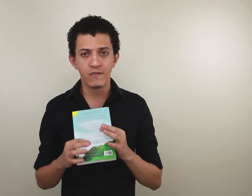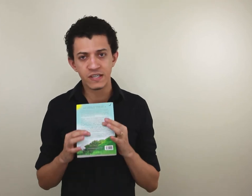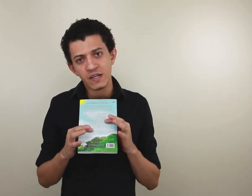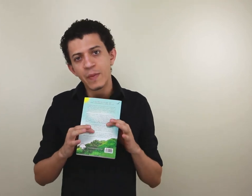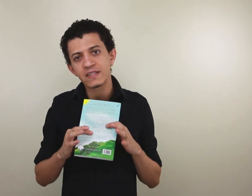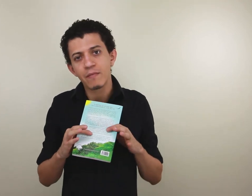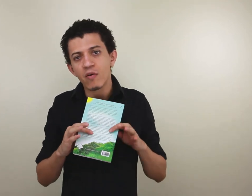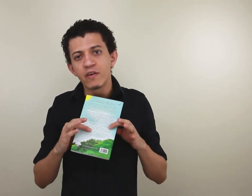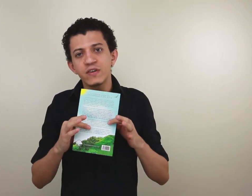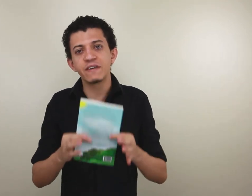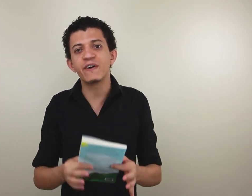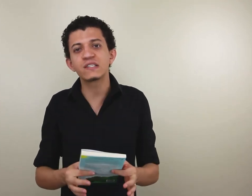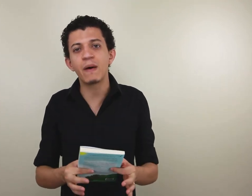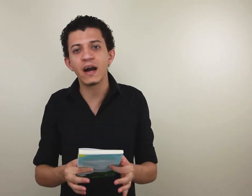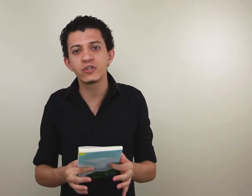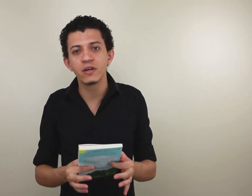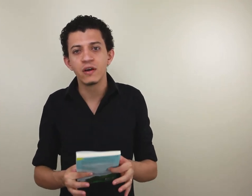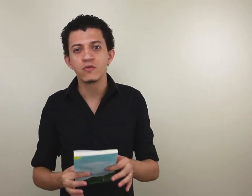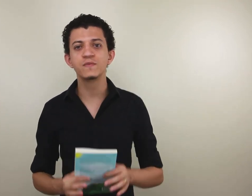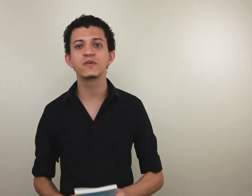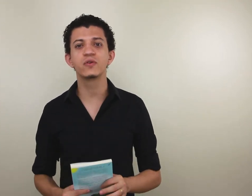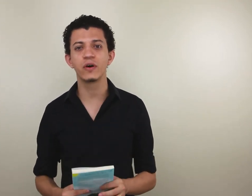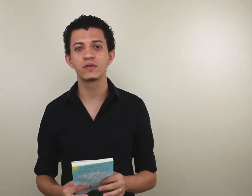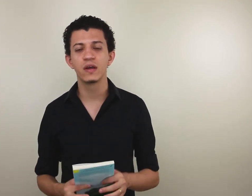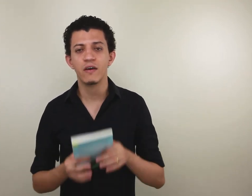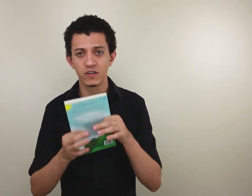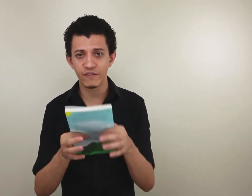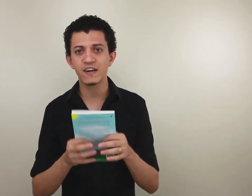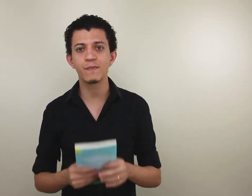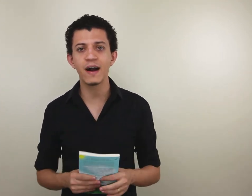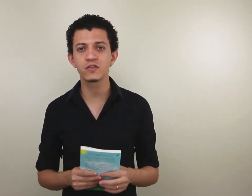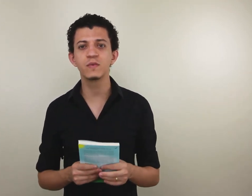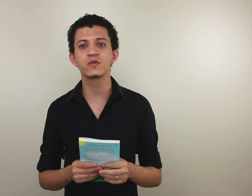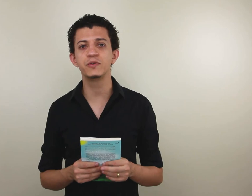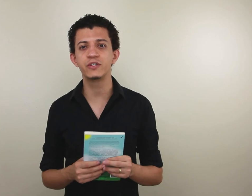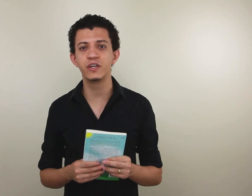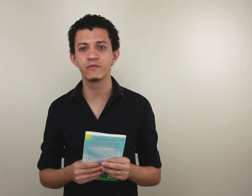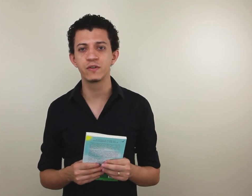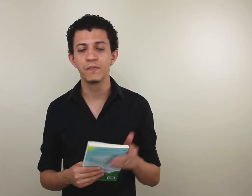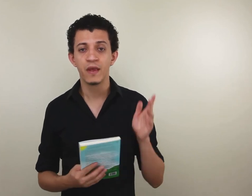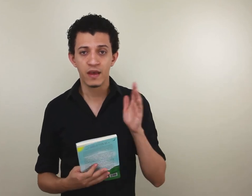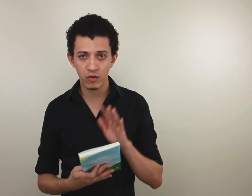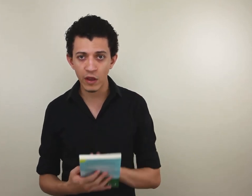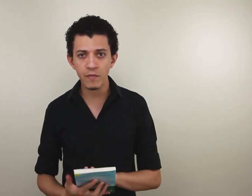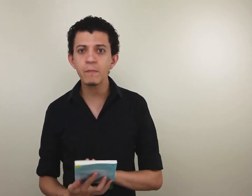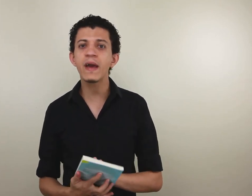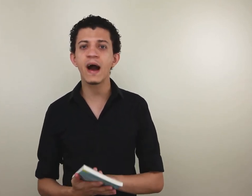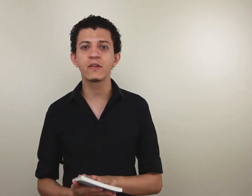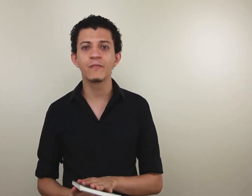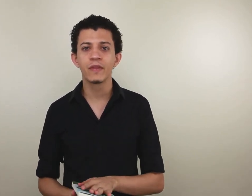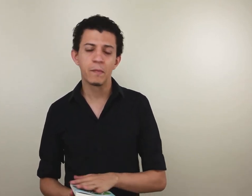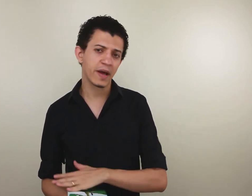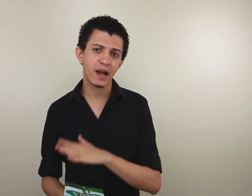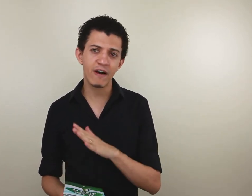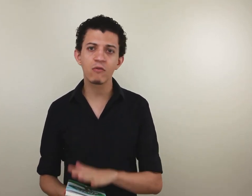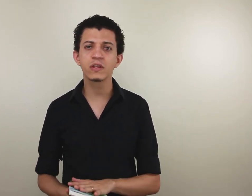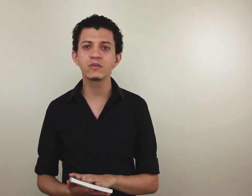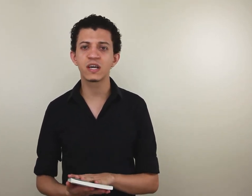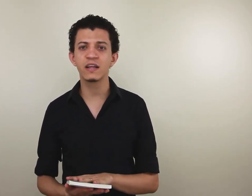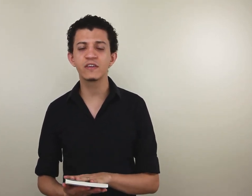você já percebeu que você faz parte dos meus sonhos, você faz parte dos meus objetivos. Eu tenho me empenhado para gravar conteúdos cada vez